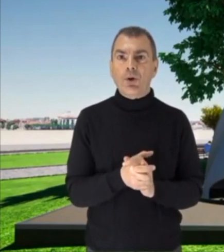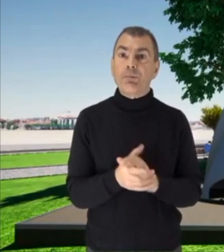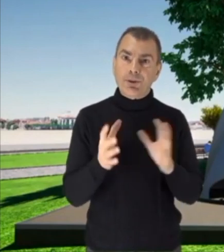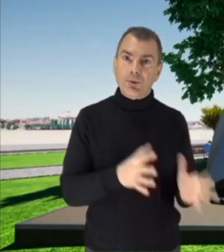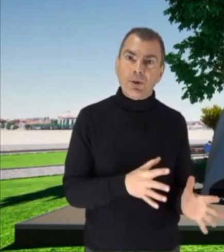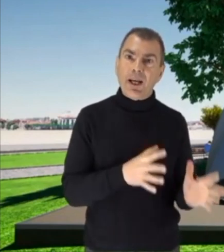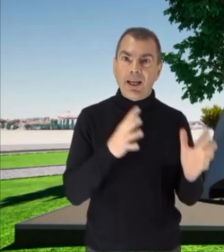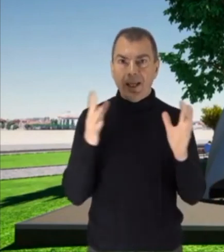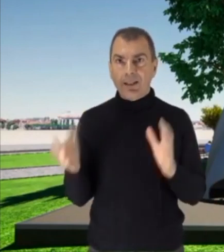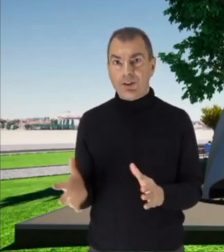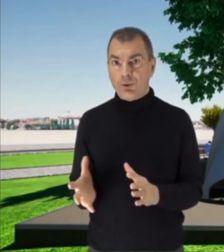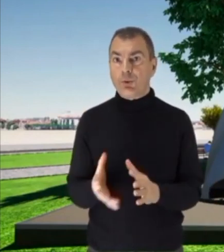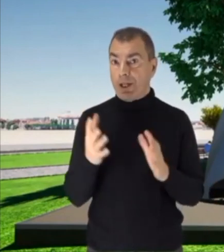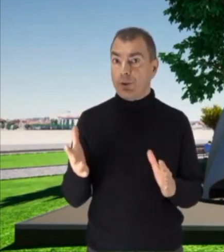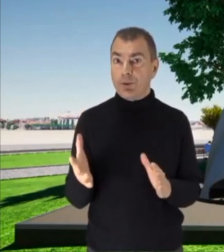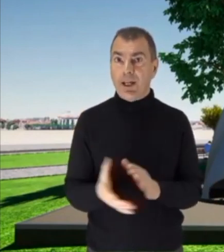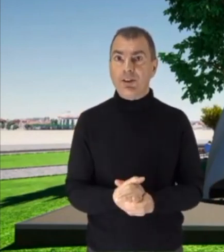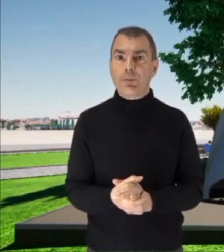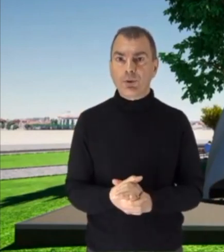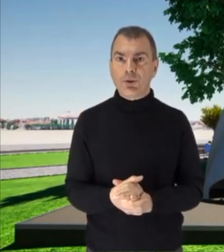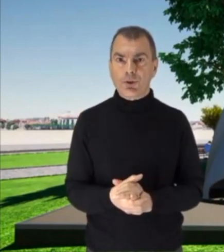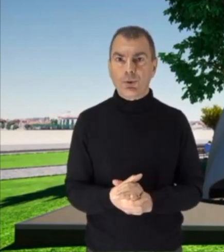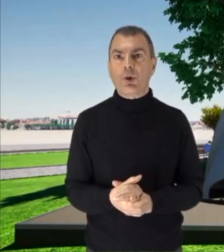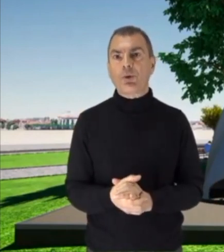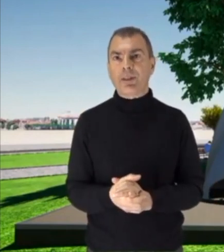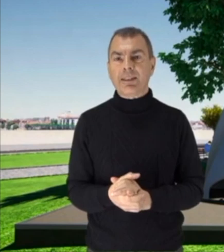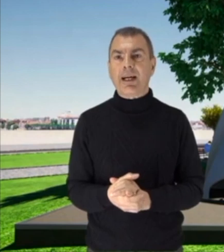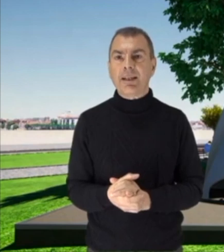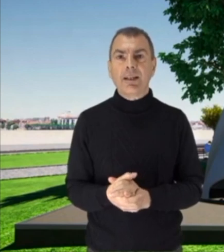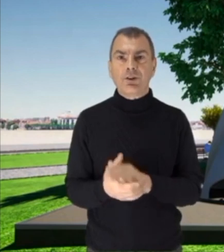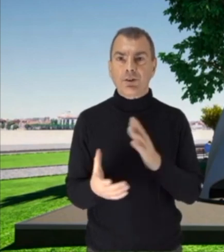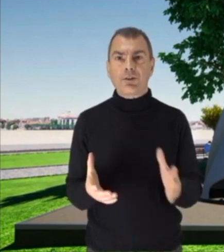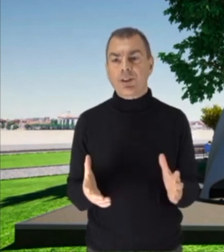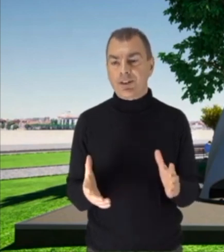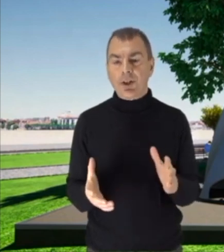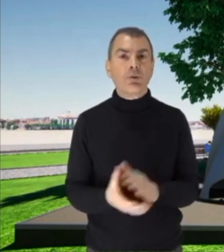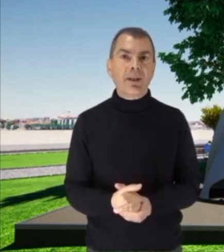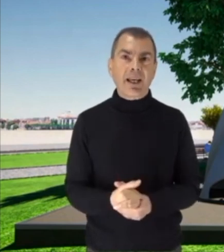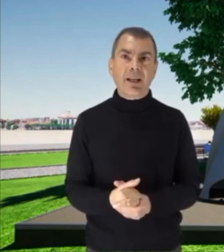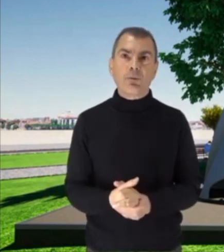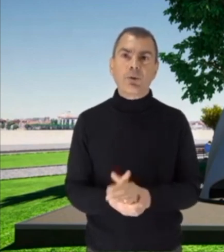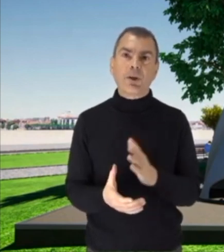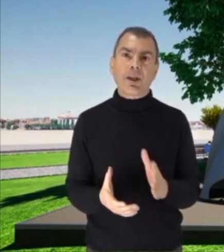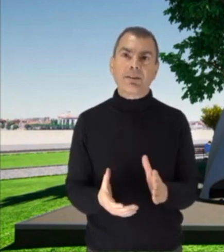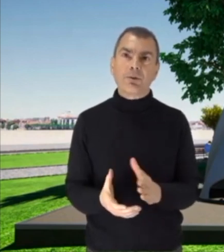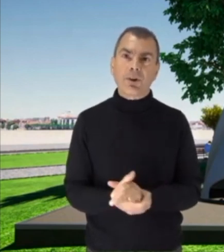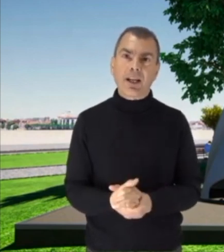di pittura e di scultura, negli ultimi anni soprattutto di scultura monumentale. Sono stato selezionato in Biennale come uno dei 40 autori